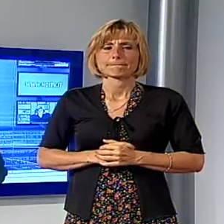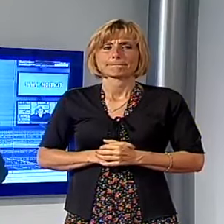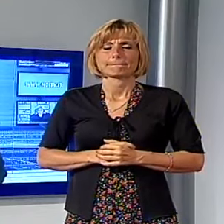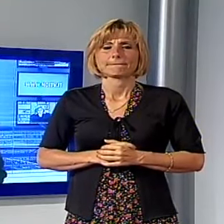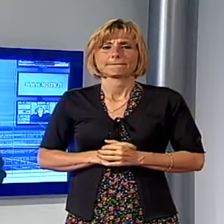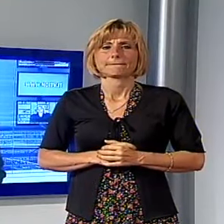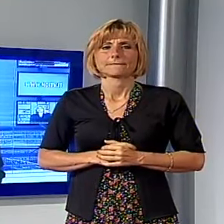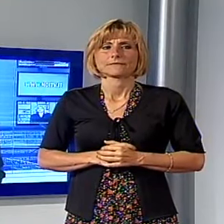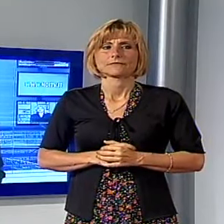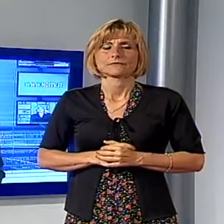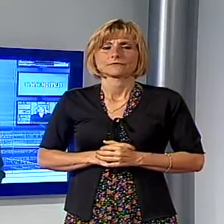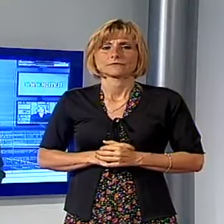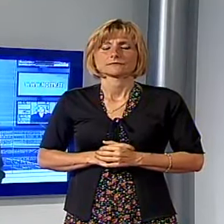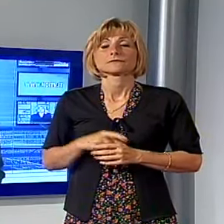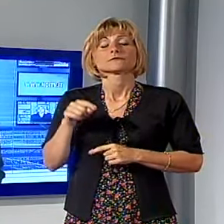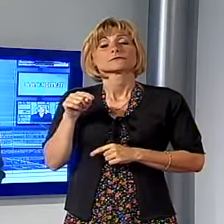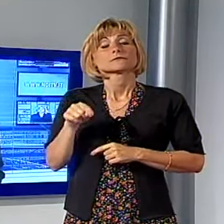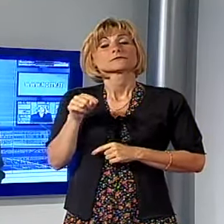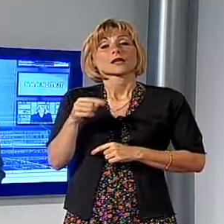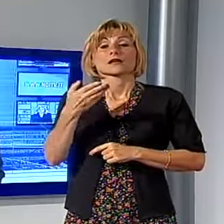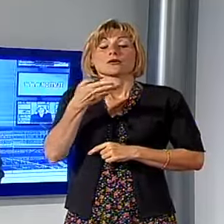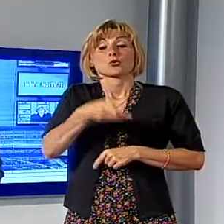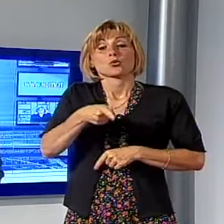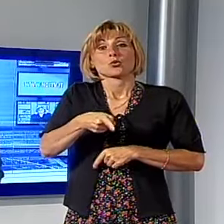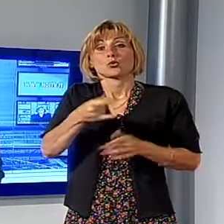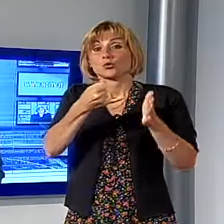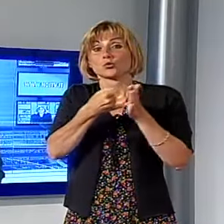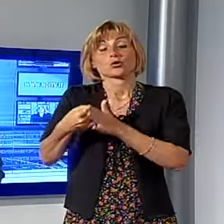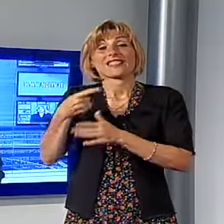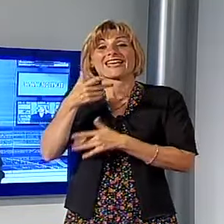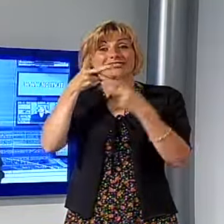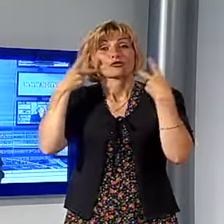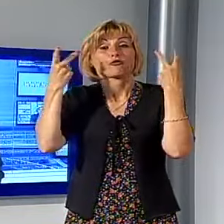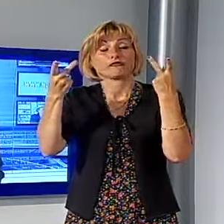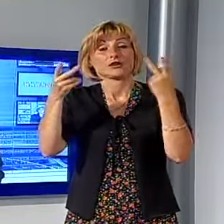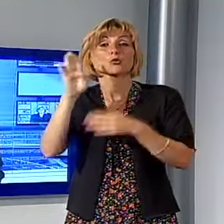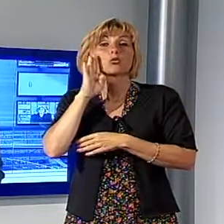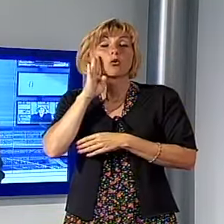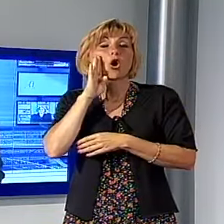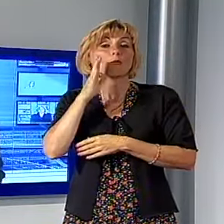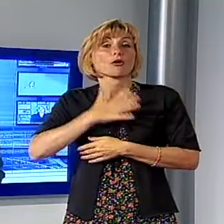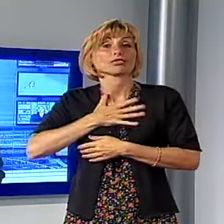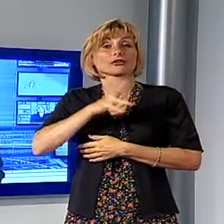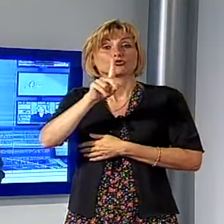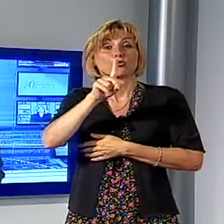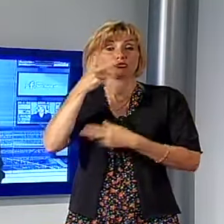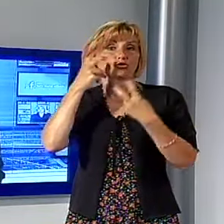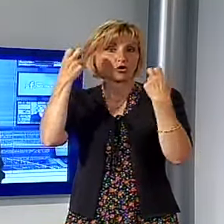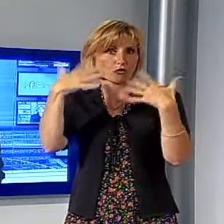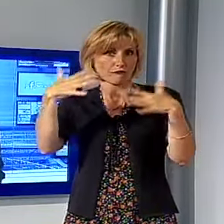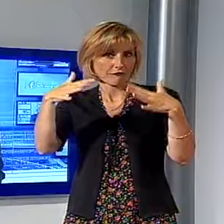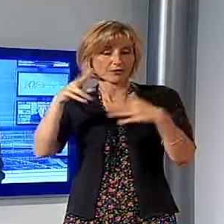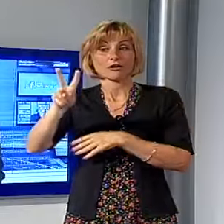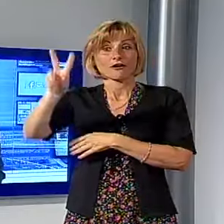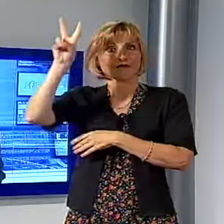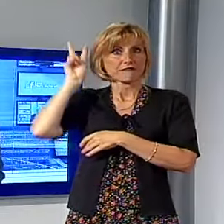E adesso siamo a una vicenda, per fortuna a lieto fine, ritrovato il 51enne che era scomparso venerdì